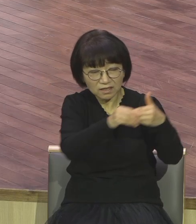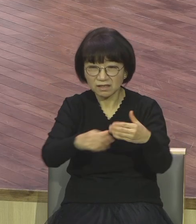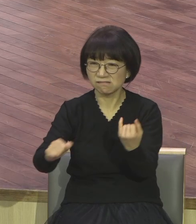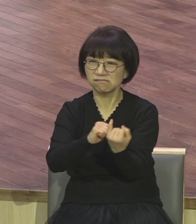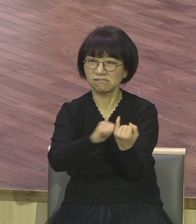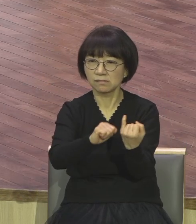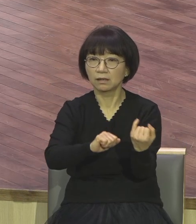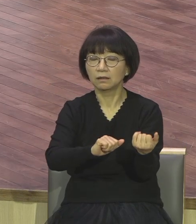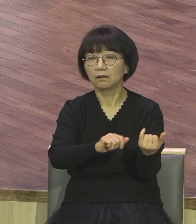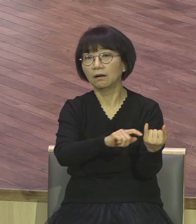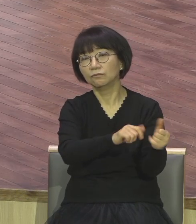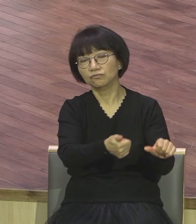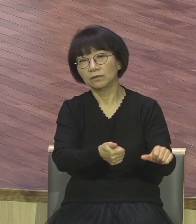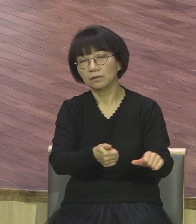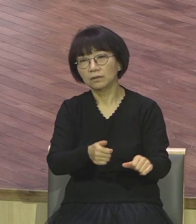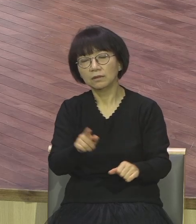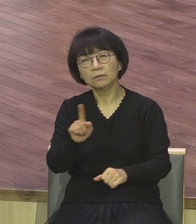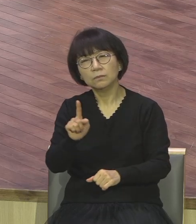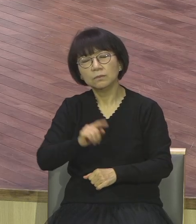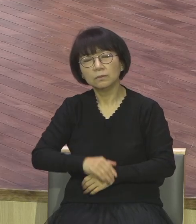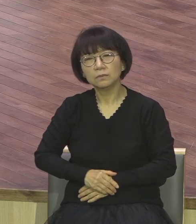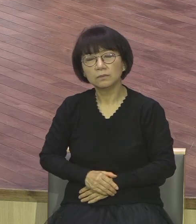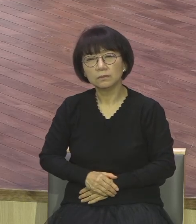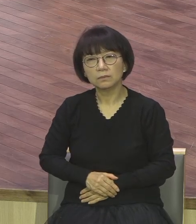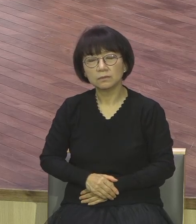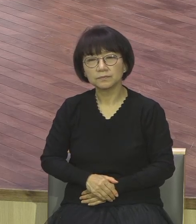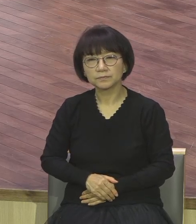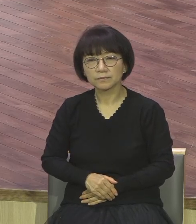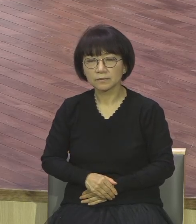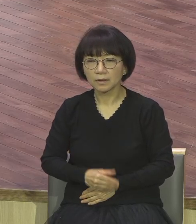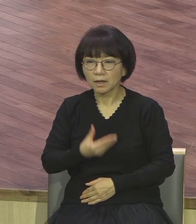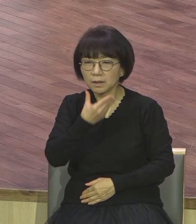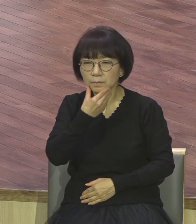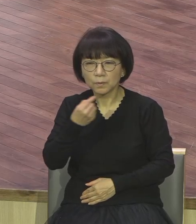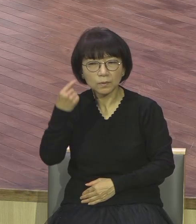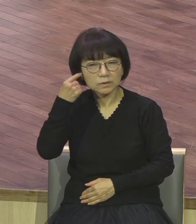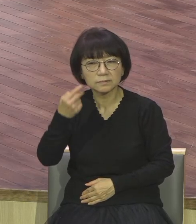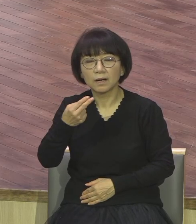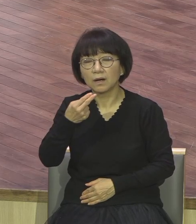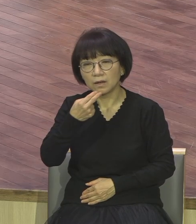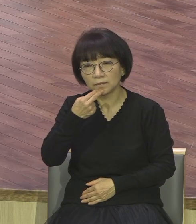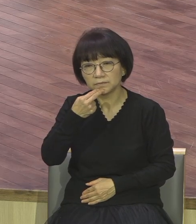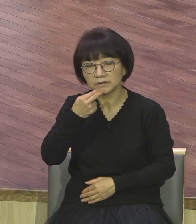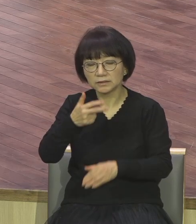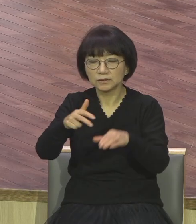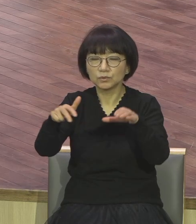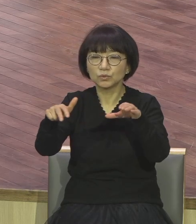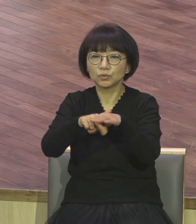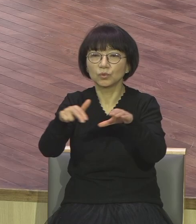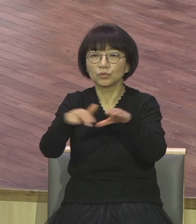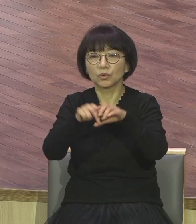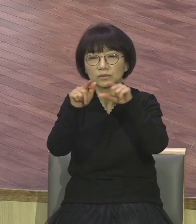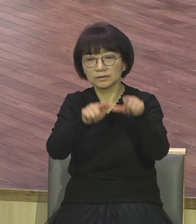복음 없는 복음 종교생활의 결과가 얼마나 끔찍한가 하는 것을